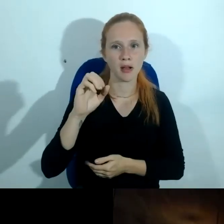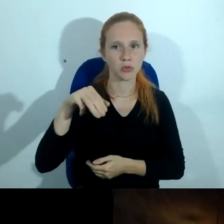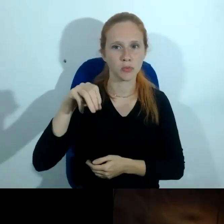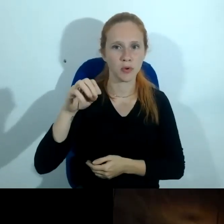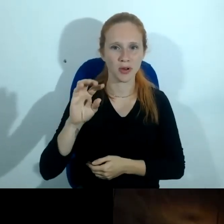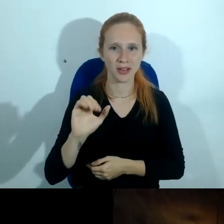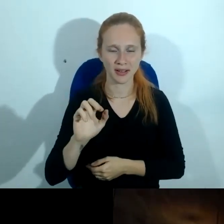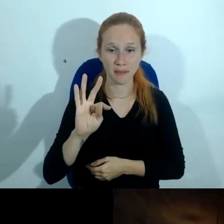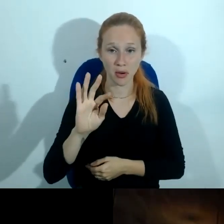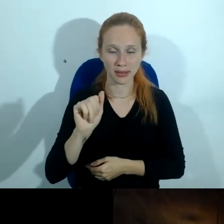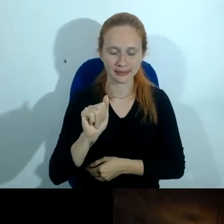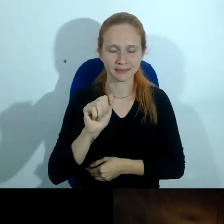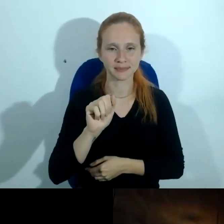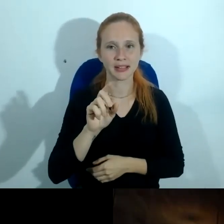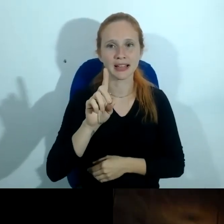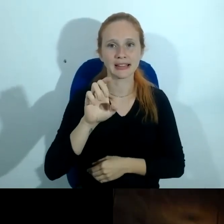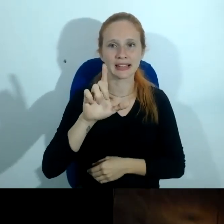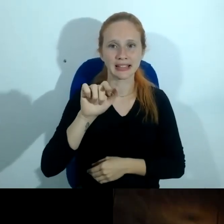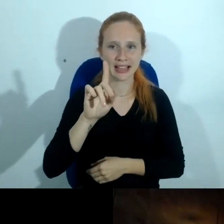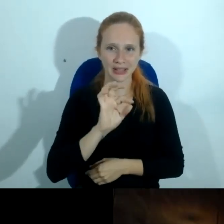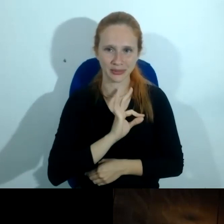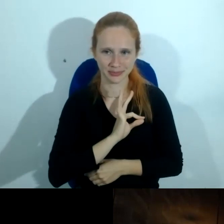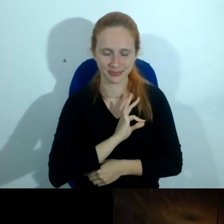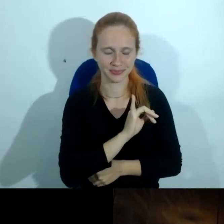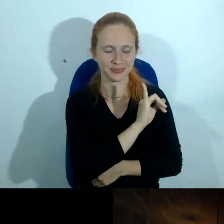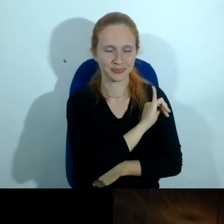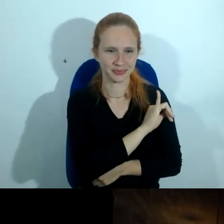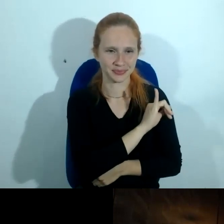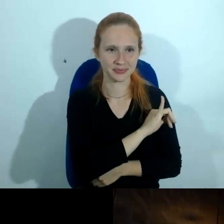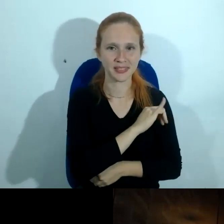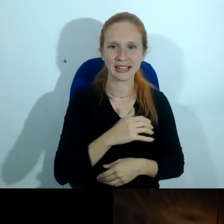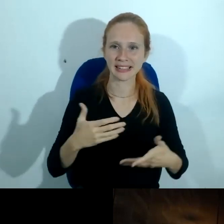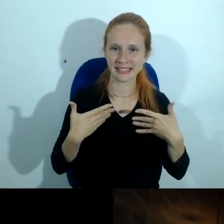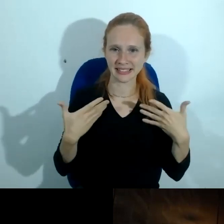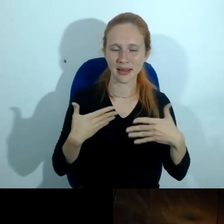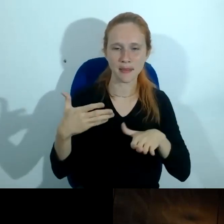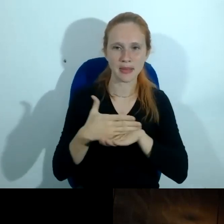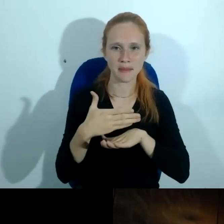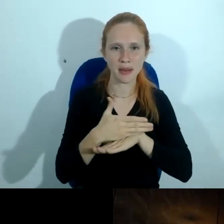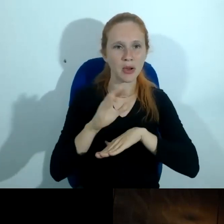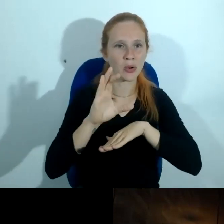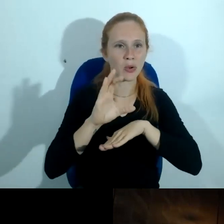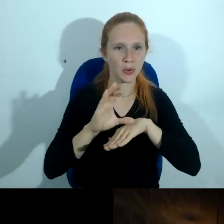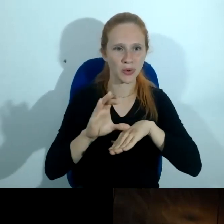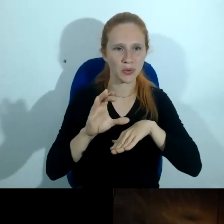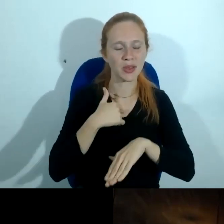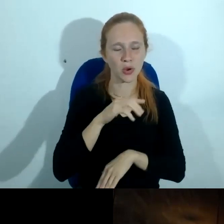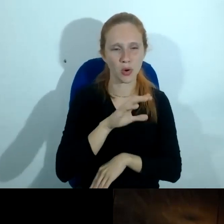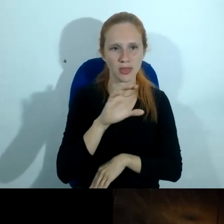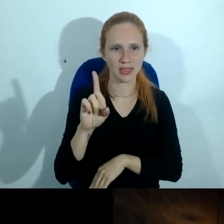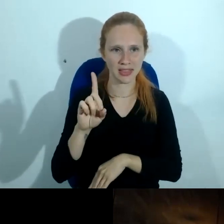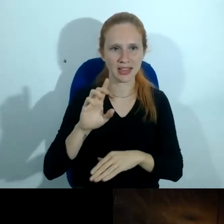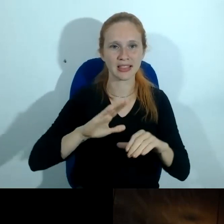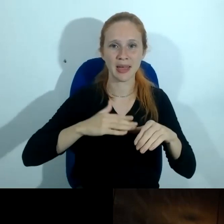polícia do Rio de Janeiro me deu o prazer a alegria de participar de um curso que eu coordenei na Emerge curso de